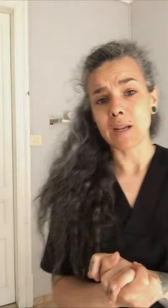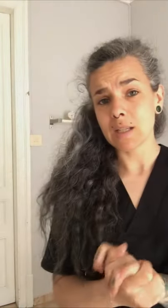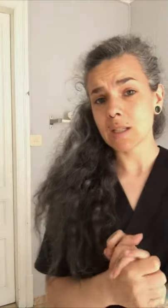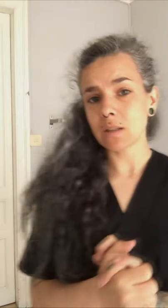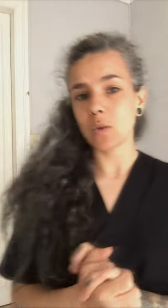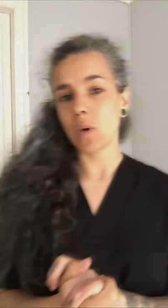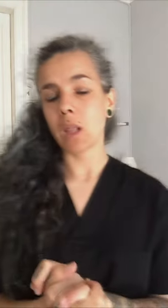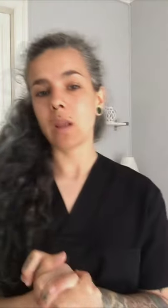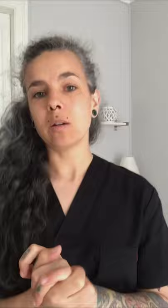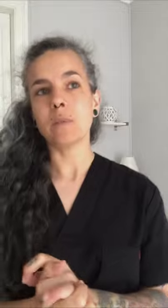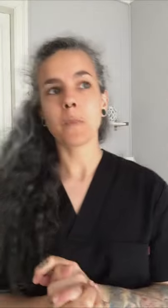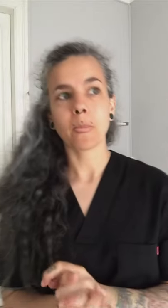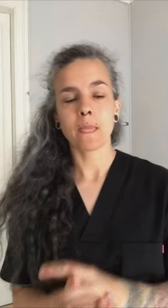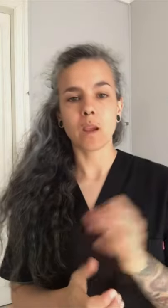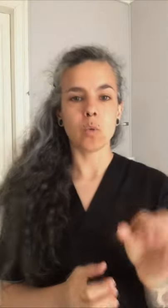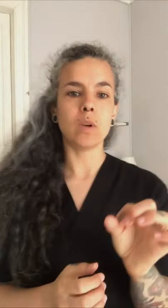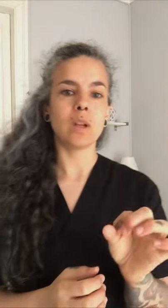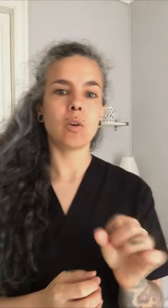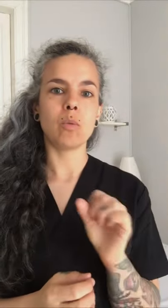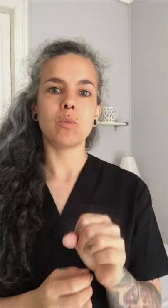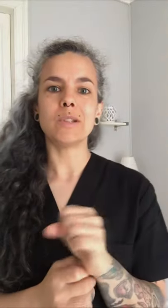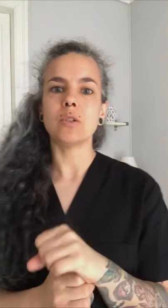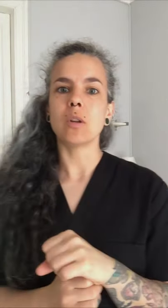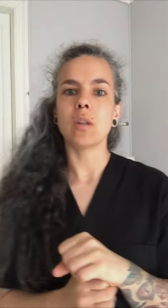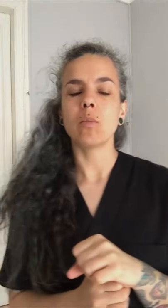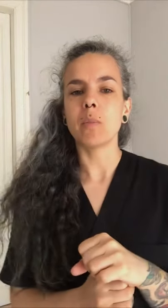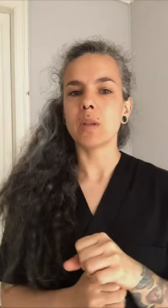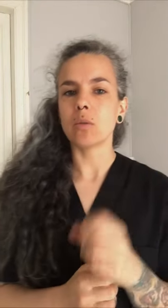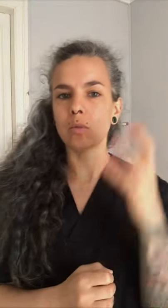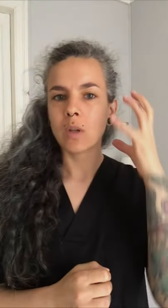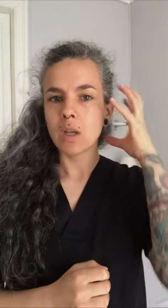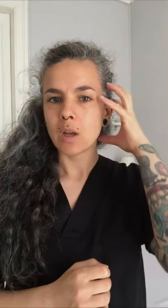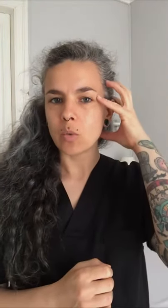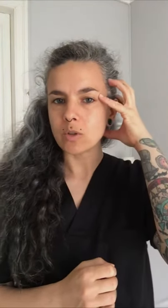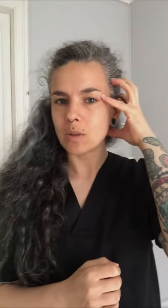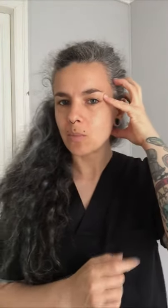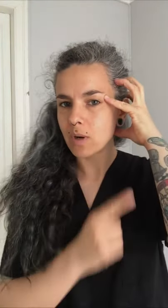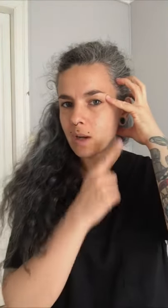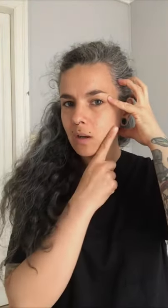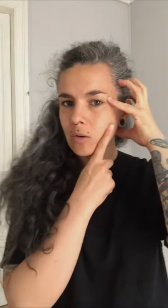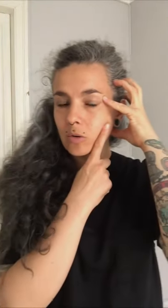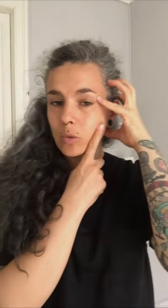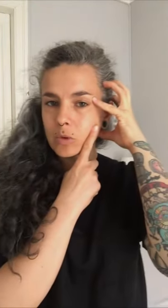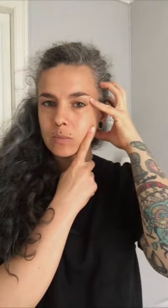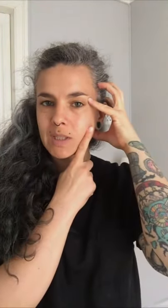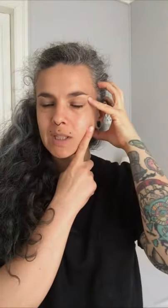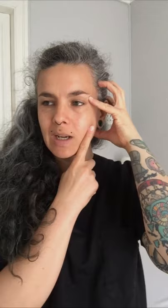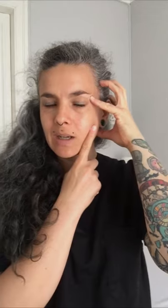Vale, esta articulación, que une, como hemos dicho hace un momento, el hueso temporal con el hueso maxilar,